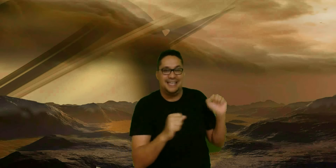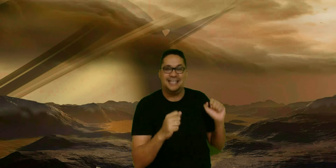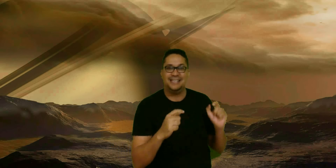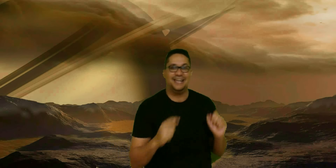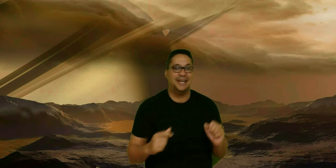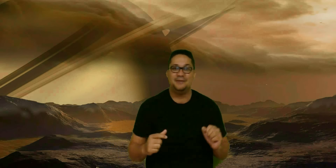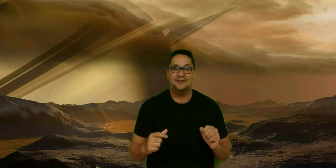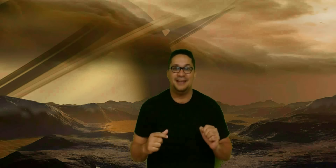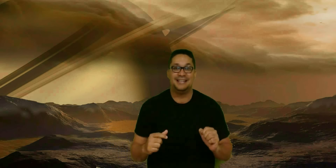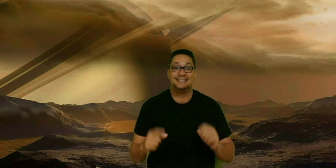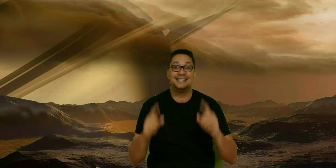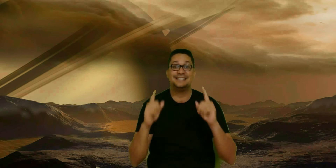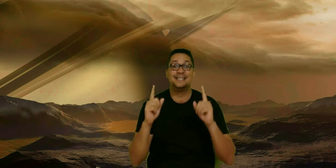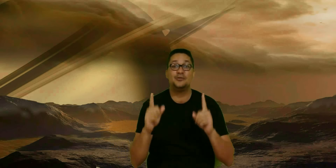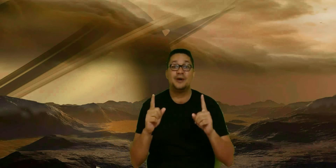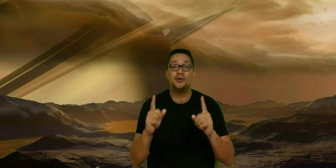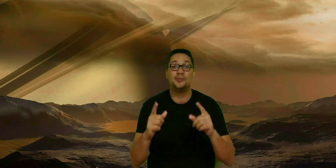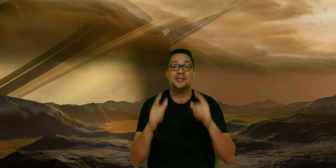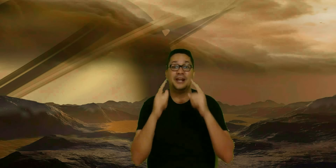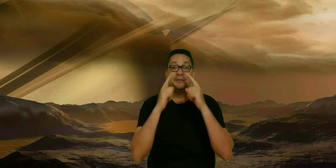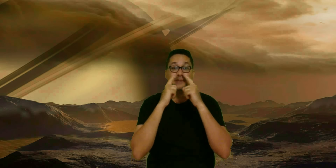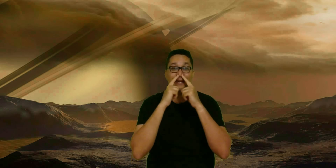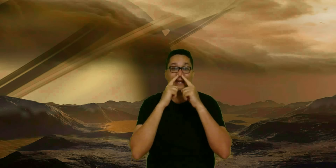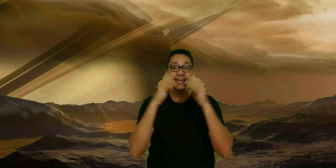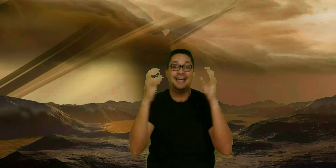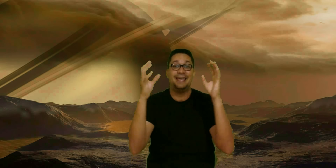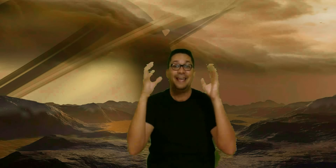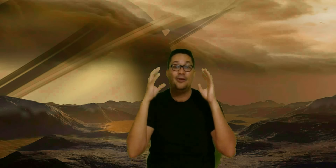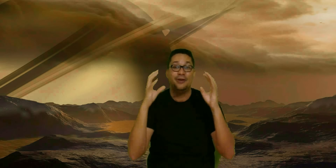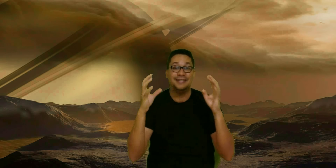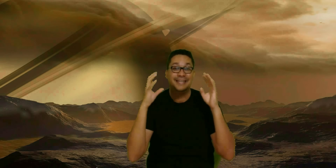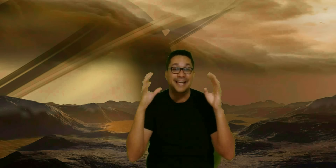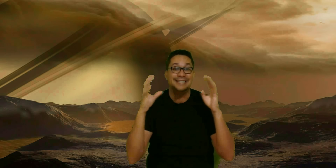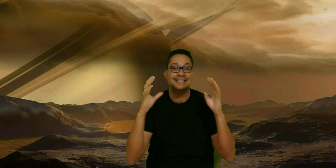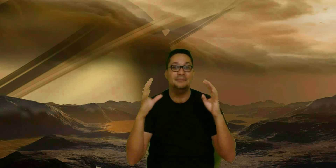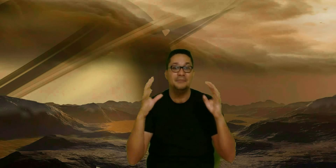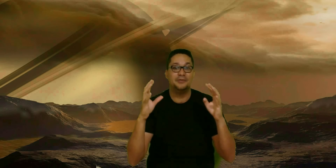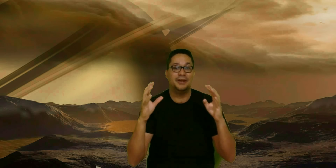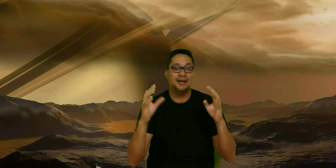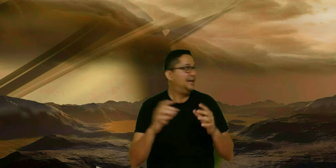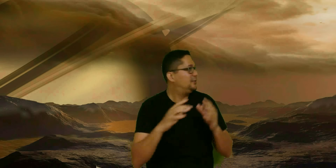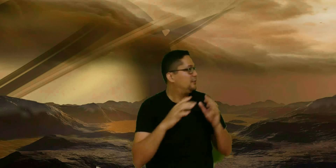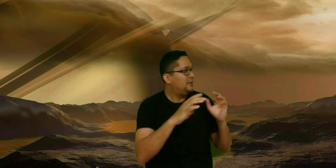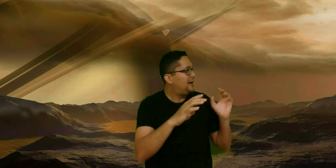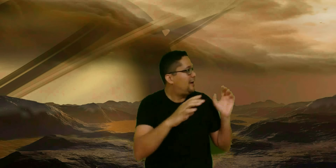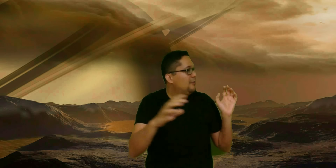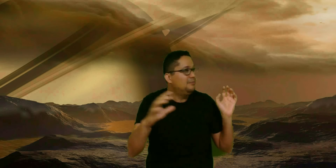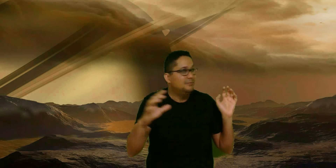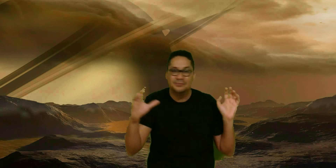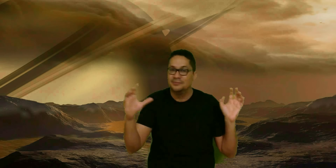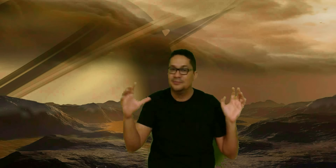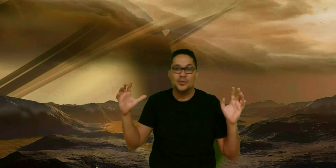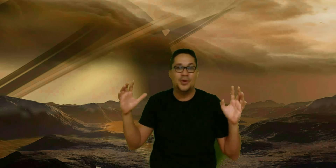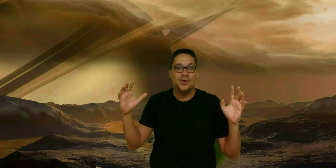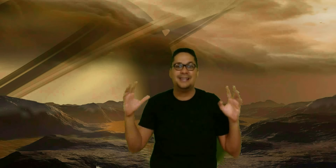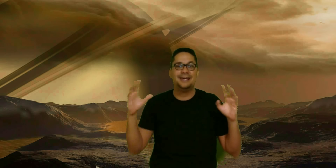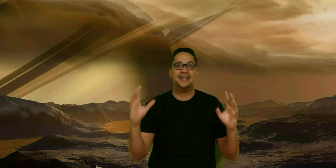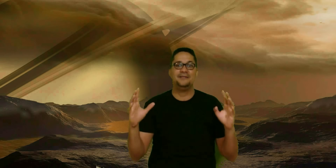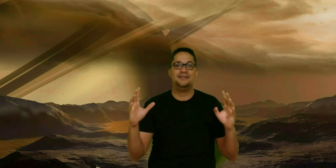Increíble, ¿verdad? Si el ser humano pudiera respirar lo que tiene esta atmósfera, esto fuera un lugar increíble.